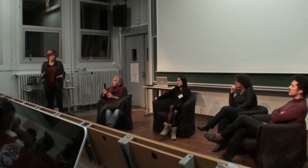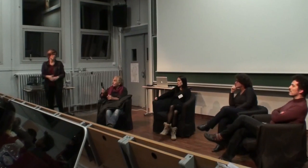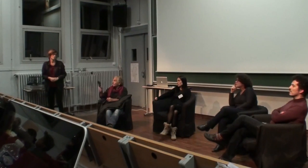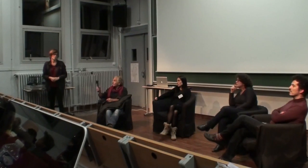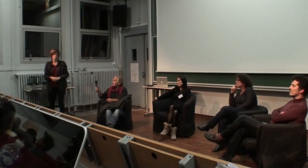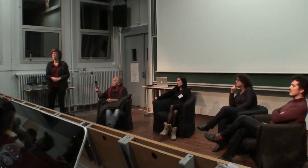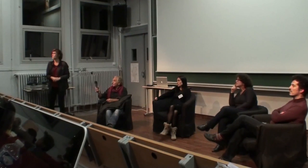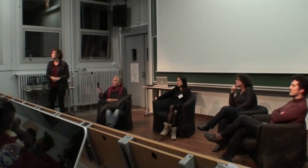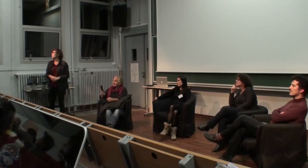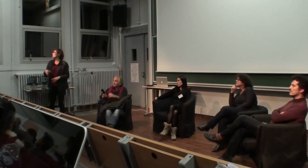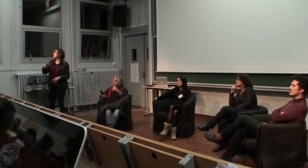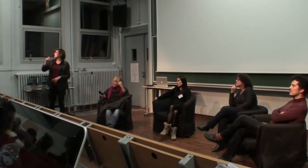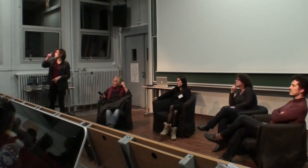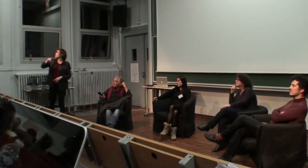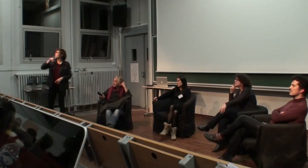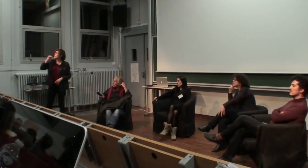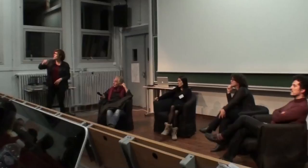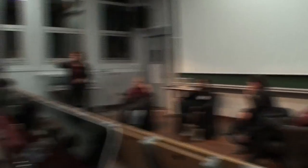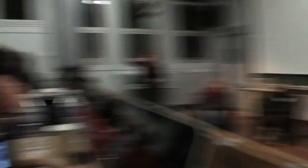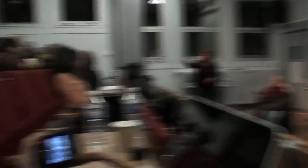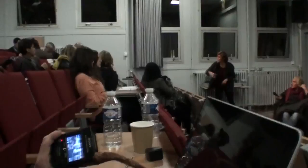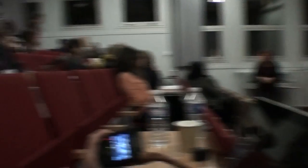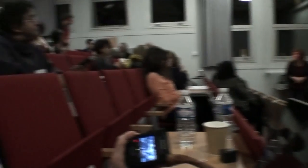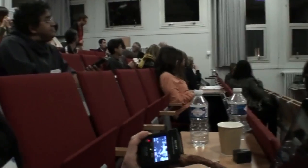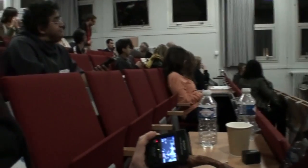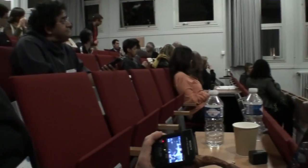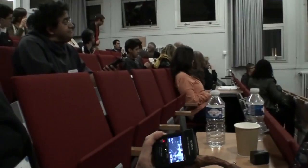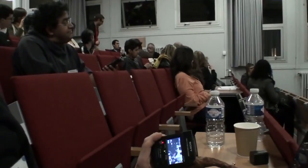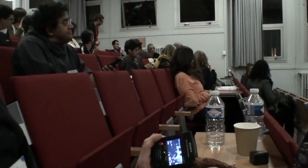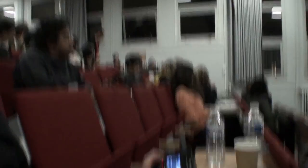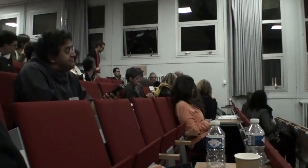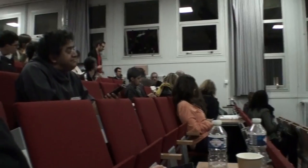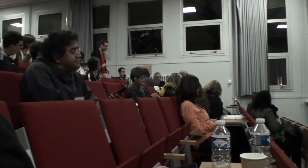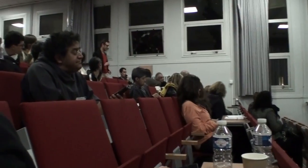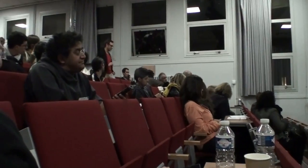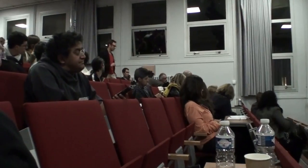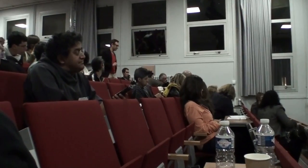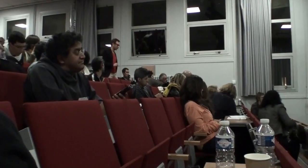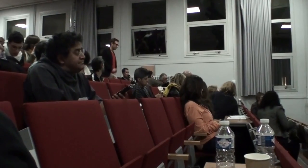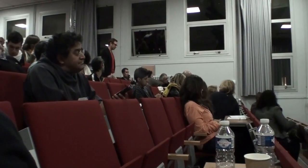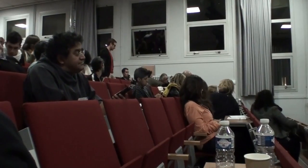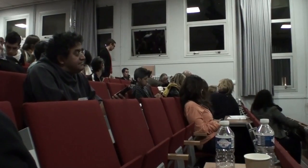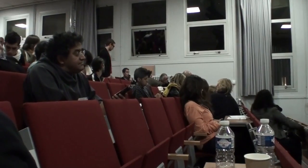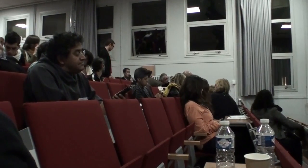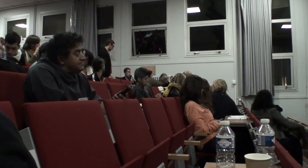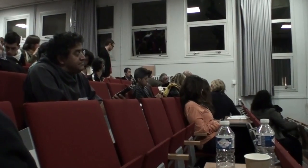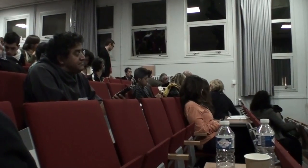question de Vincent Billard je suis déjà intervenu là-dessus je ne suis pas caché du fait que ma fille était implantée